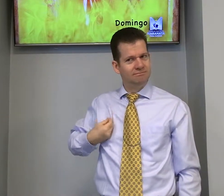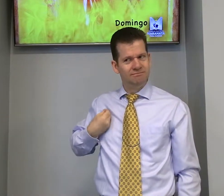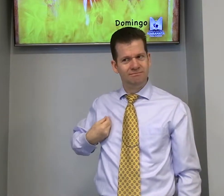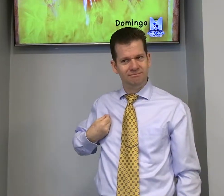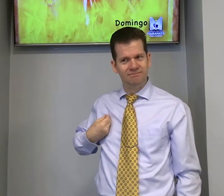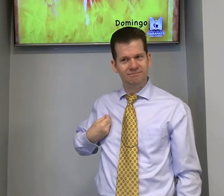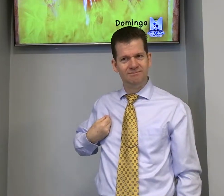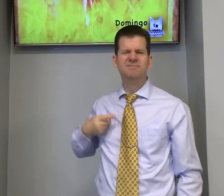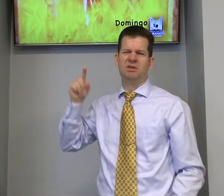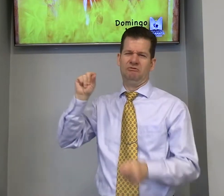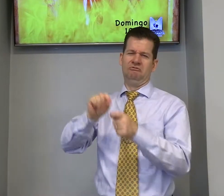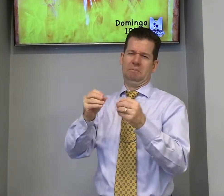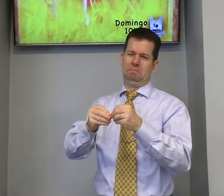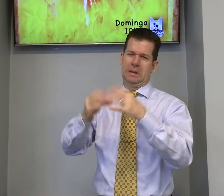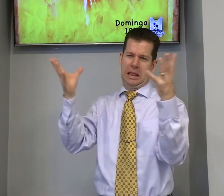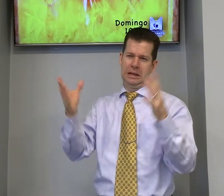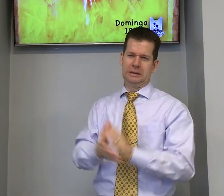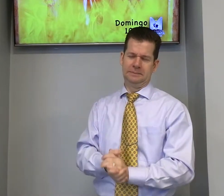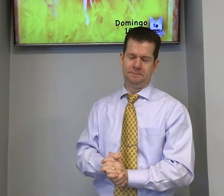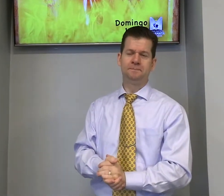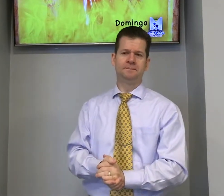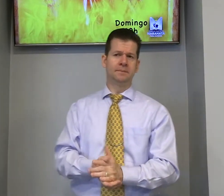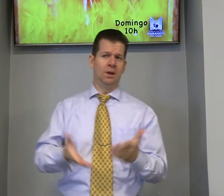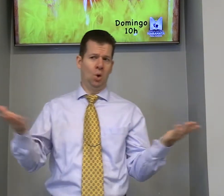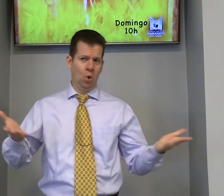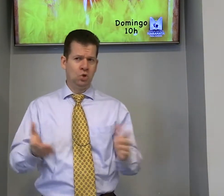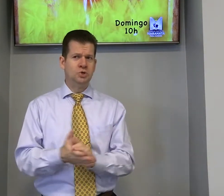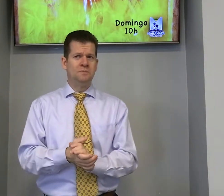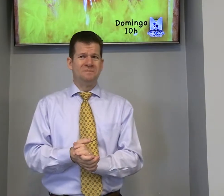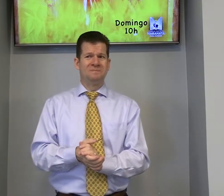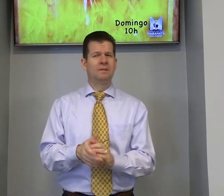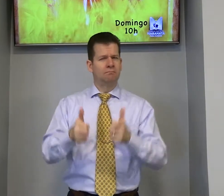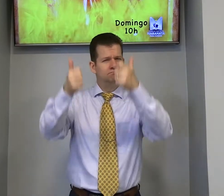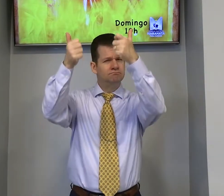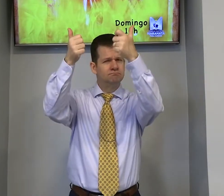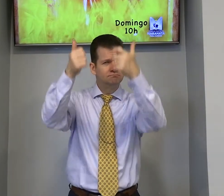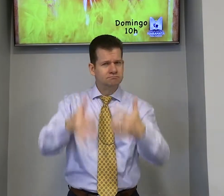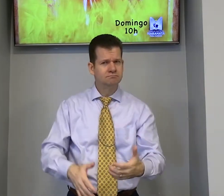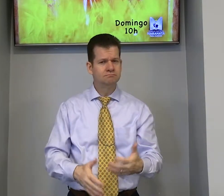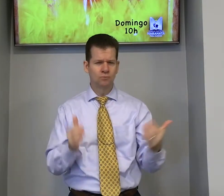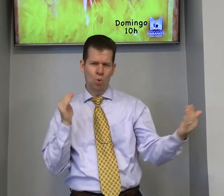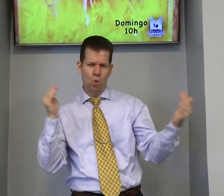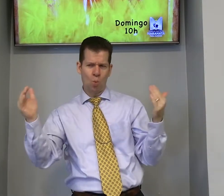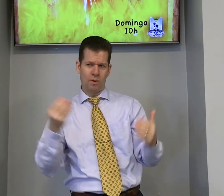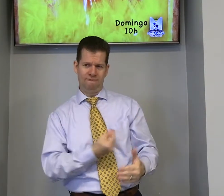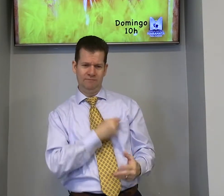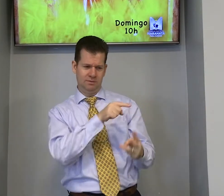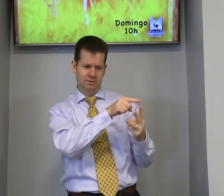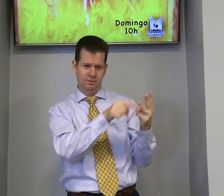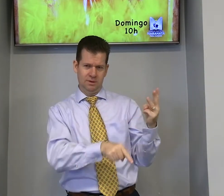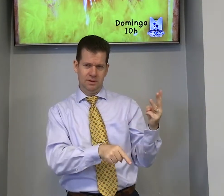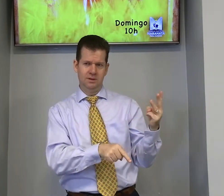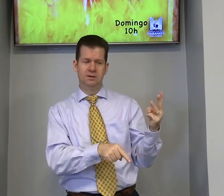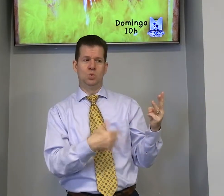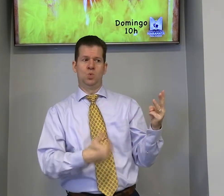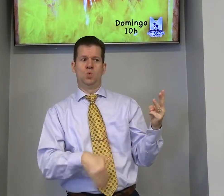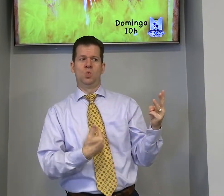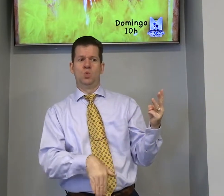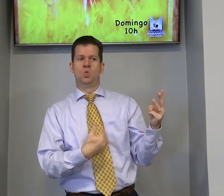do fogo e estava vivo ainda. É um milagre que Deus fez. Vou explicar comparando a vida dos